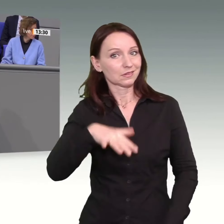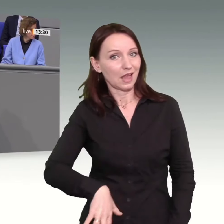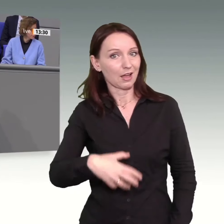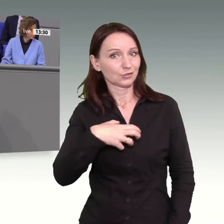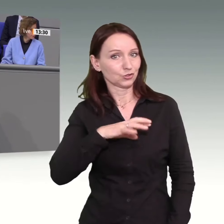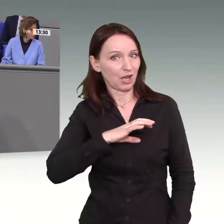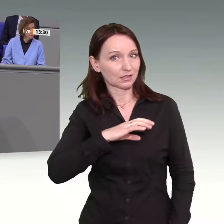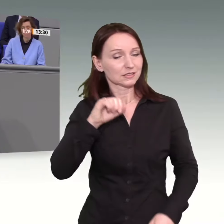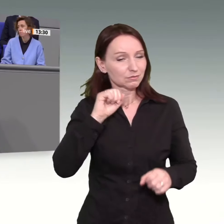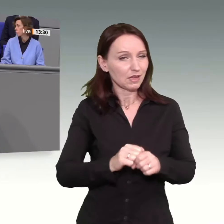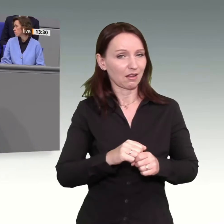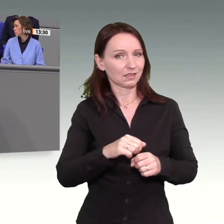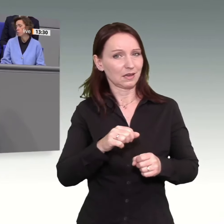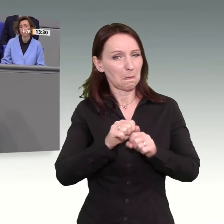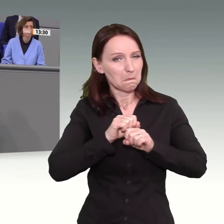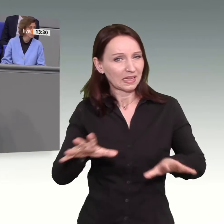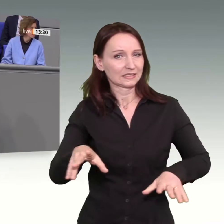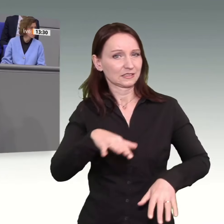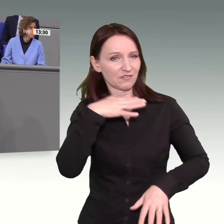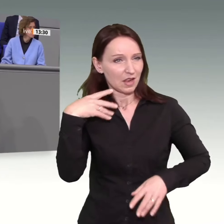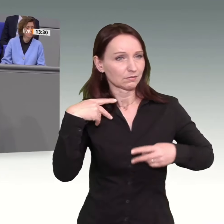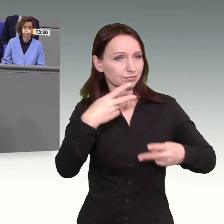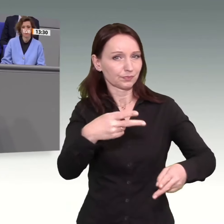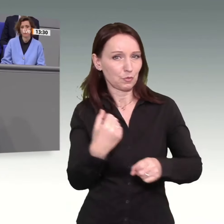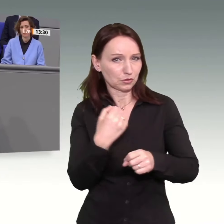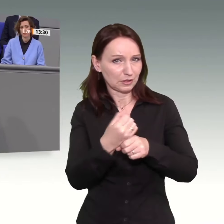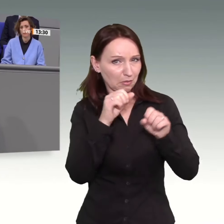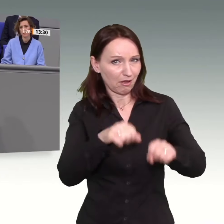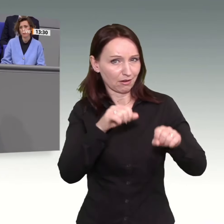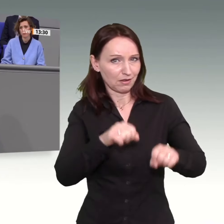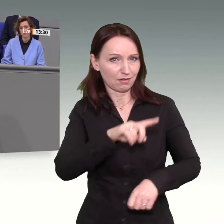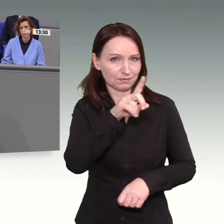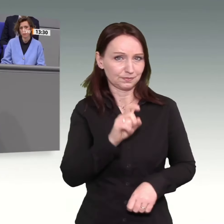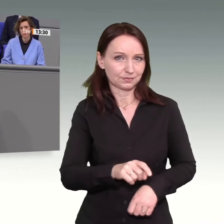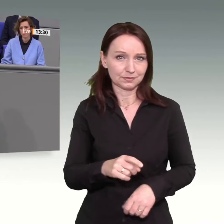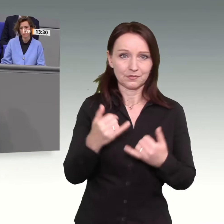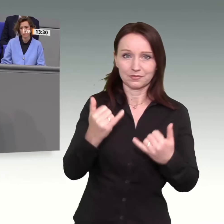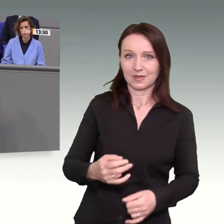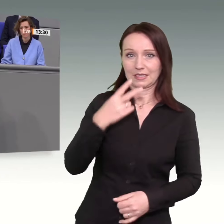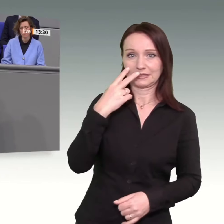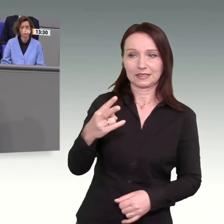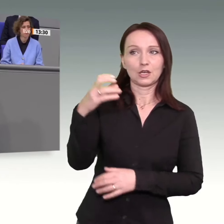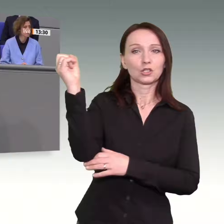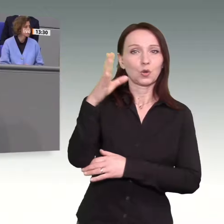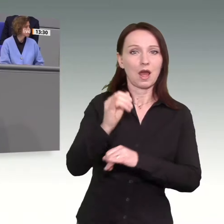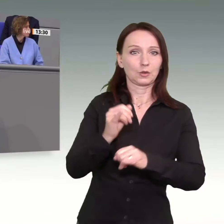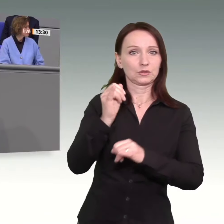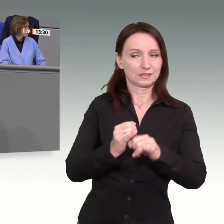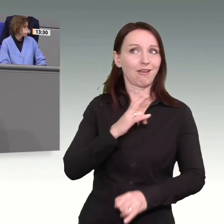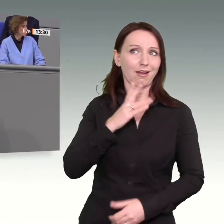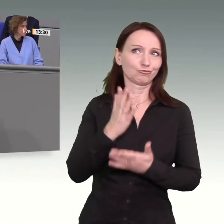solche Massengüter zu produzieren. Die aktuellen Vorgehen in der Solarindustrie sollten Ihnen hier ein wahrendes Beispiel sein.